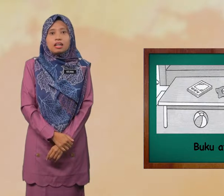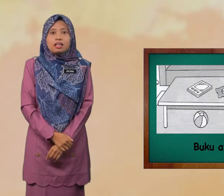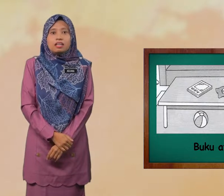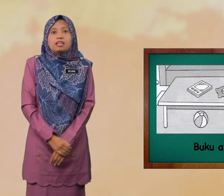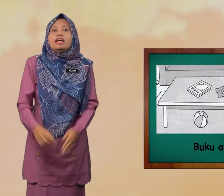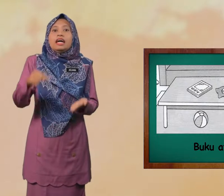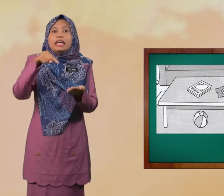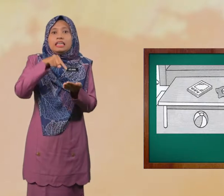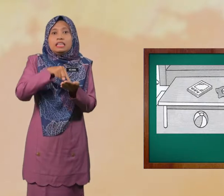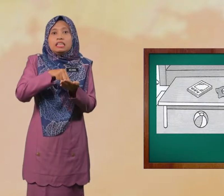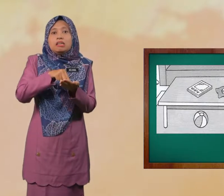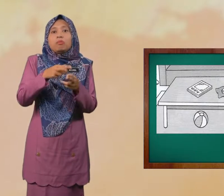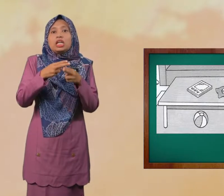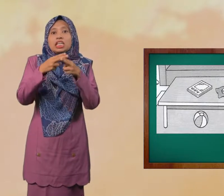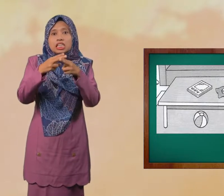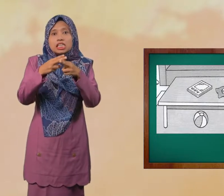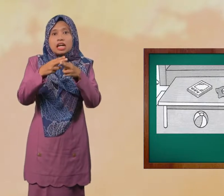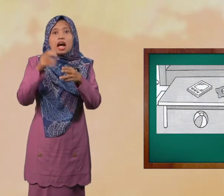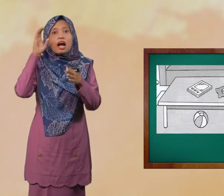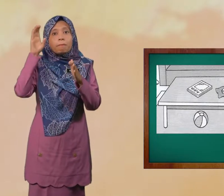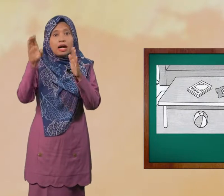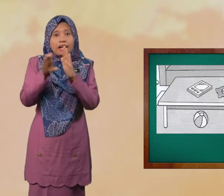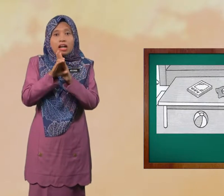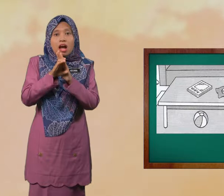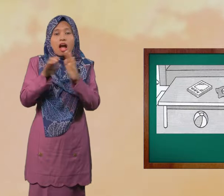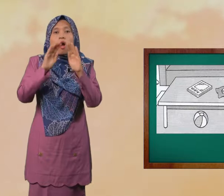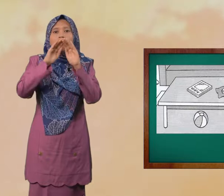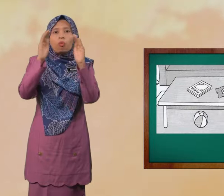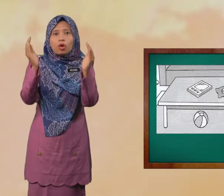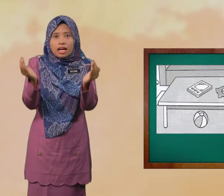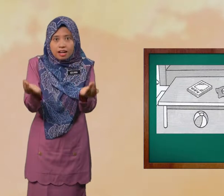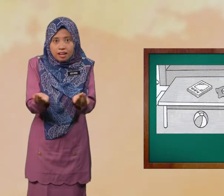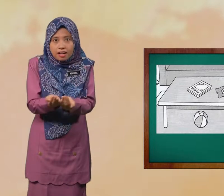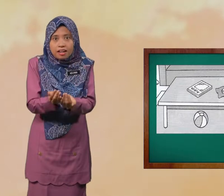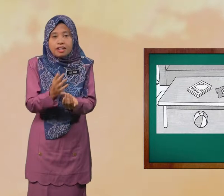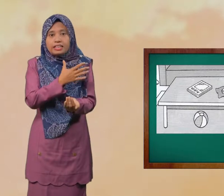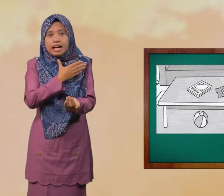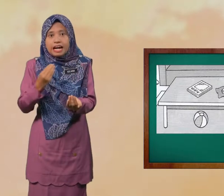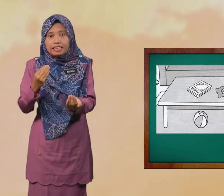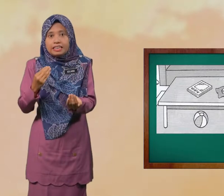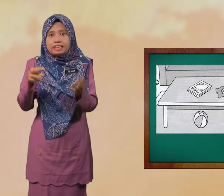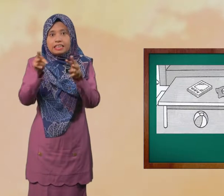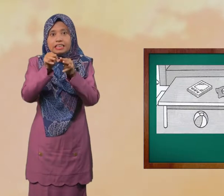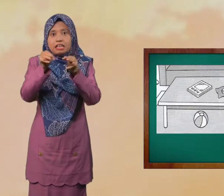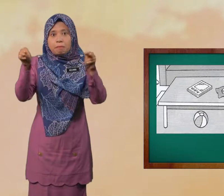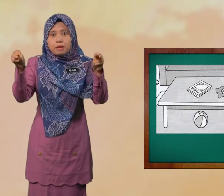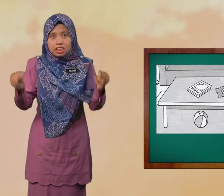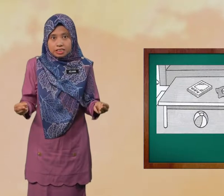Ini Ini pula Gambar Bola Dan Meja